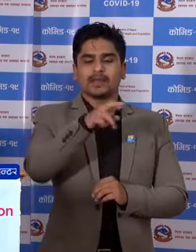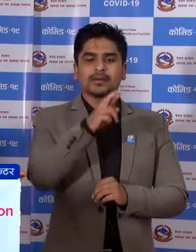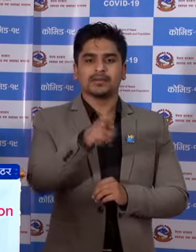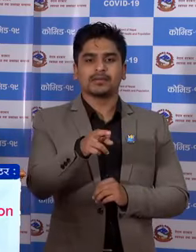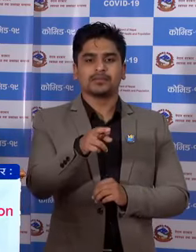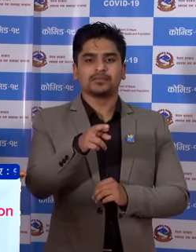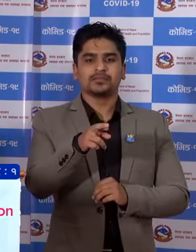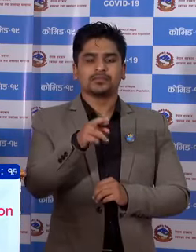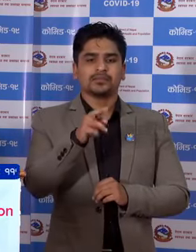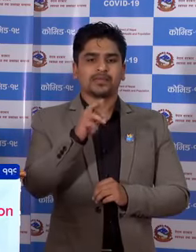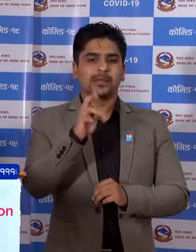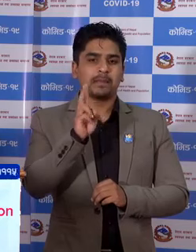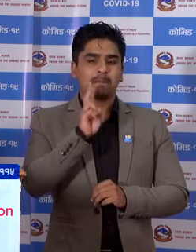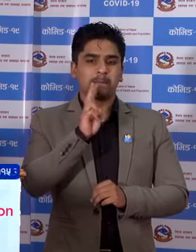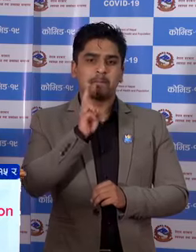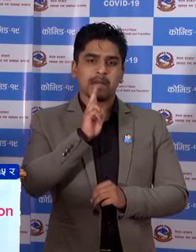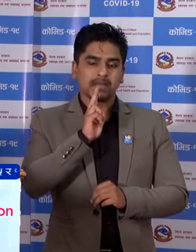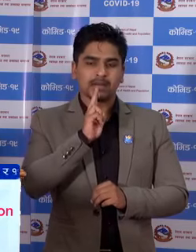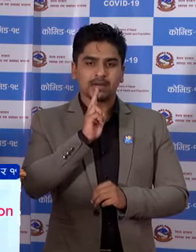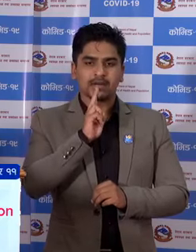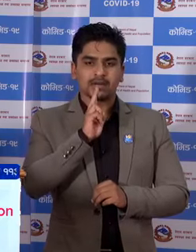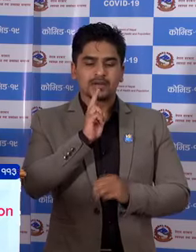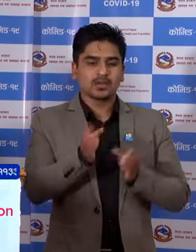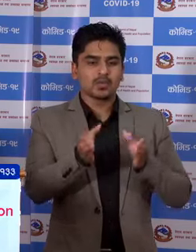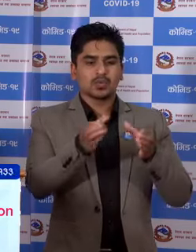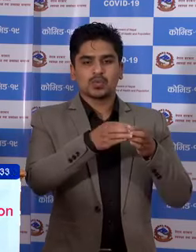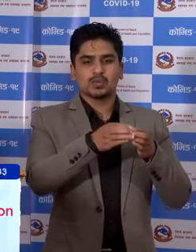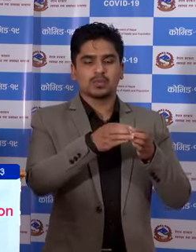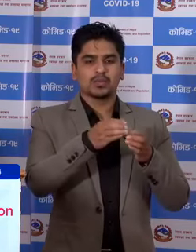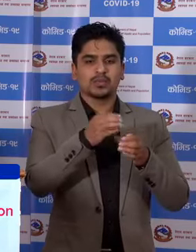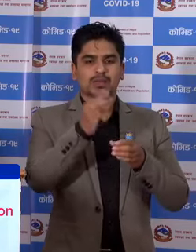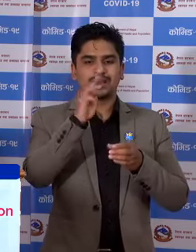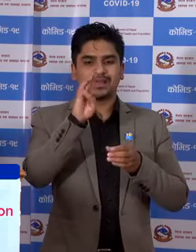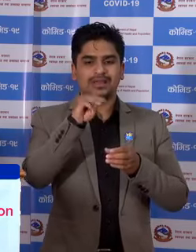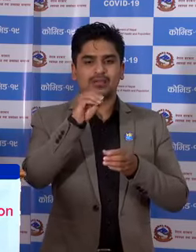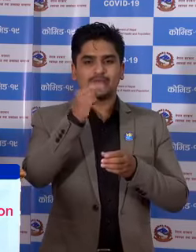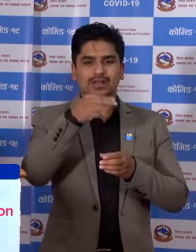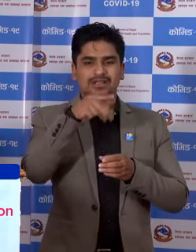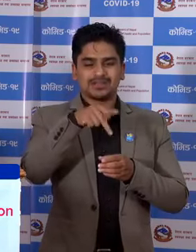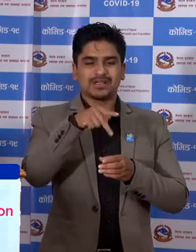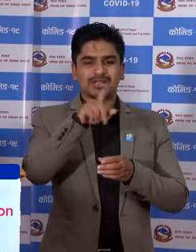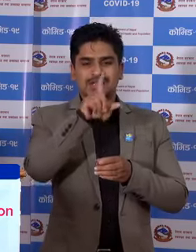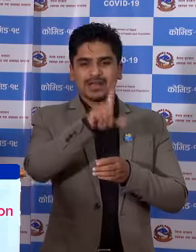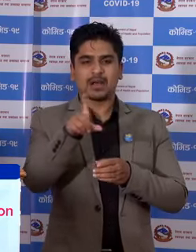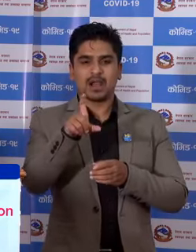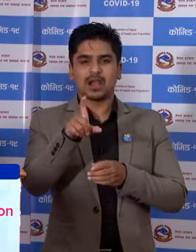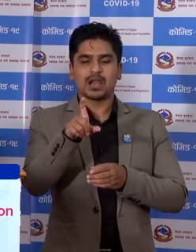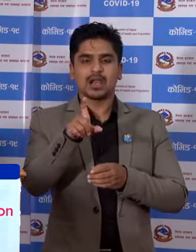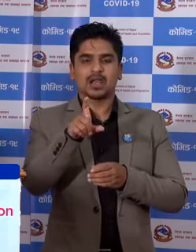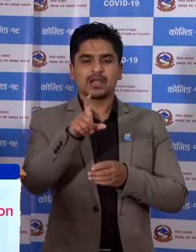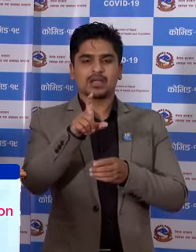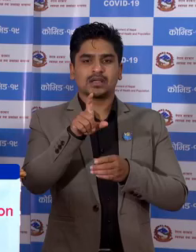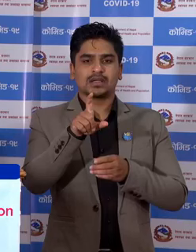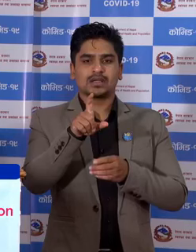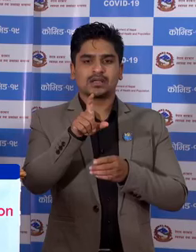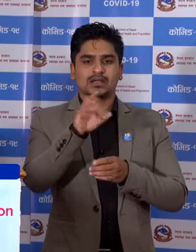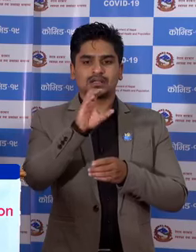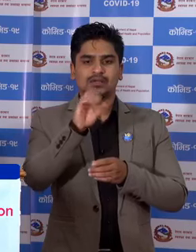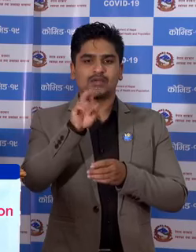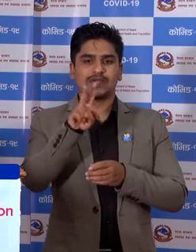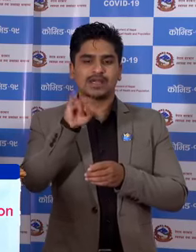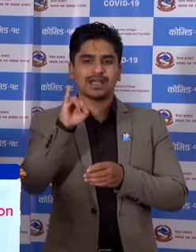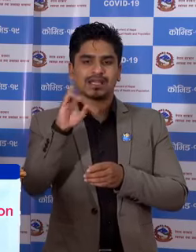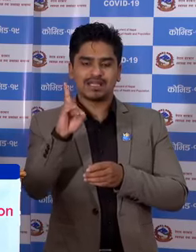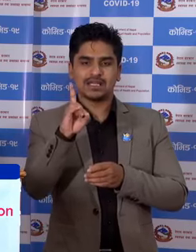भाइबर ग्रूप चाहीं MOHP नेपाल COVID